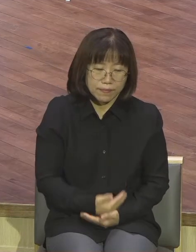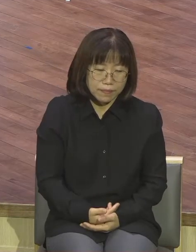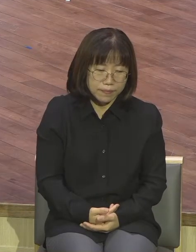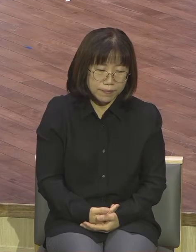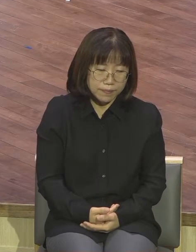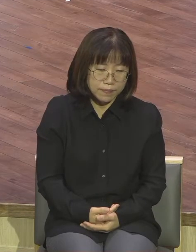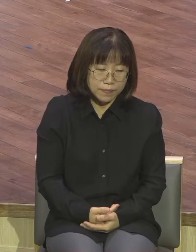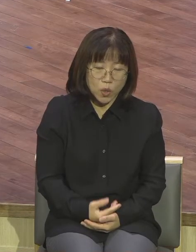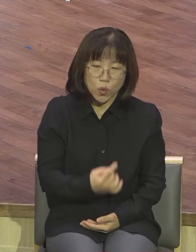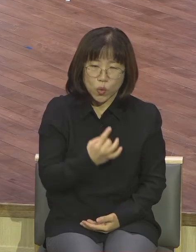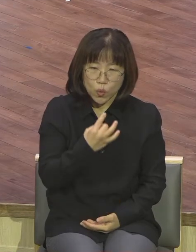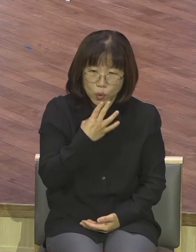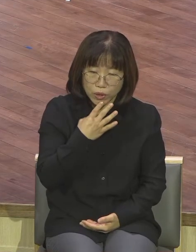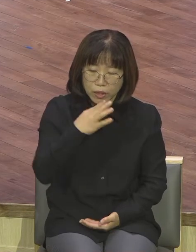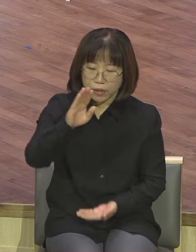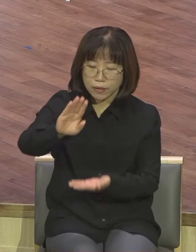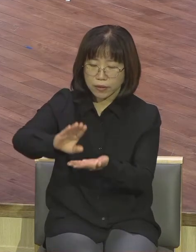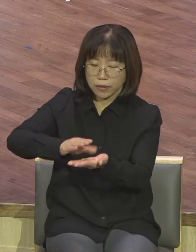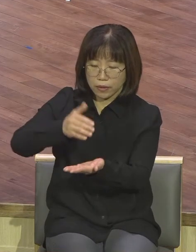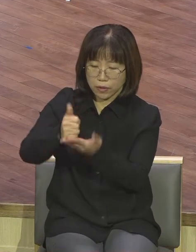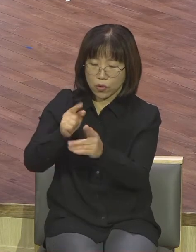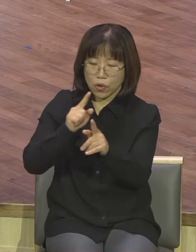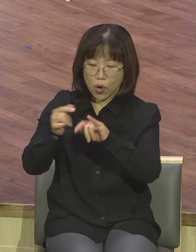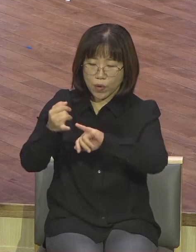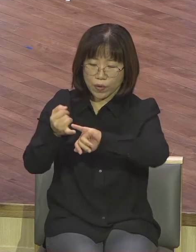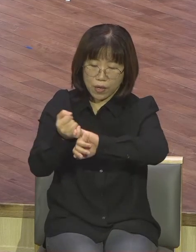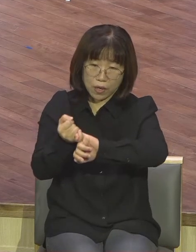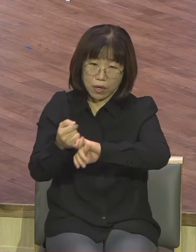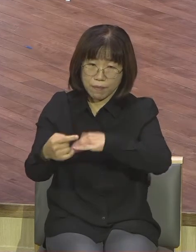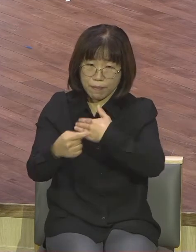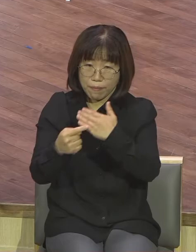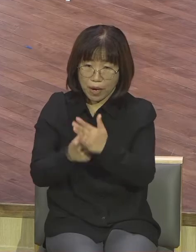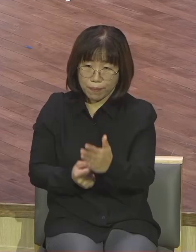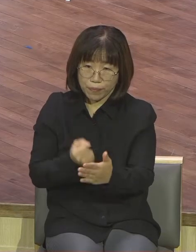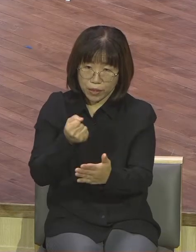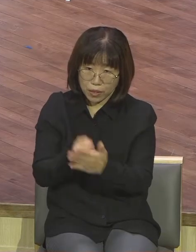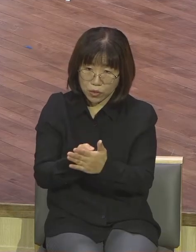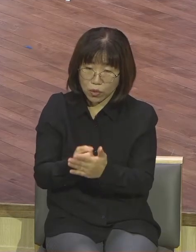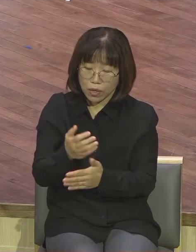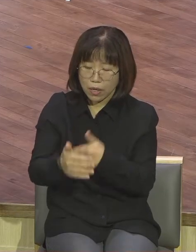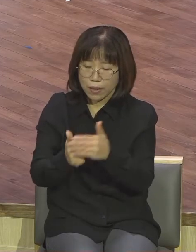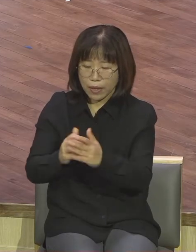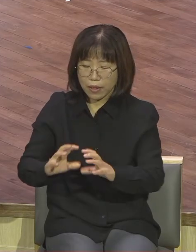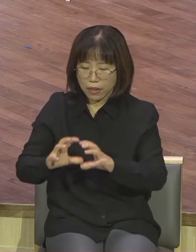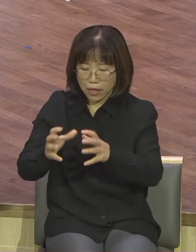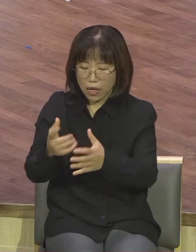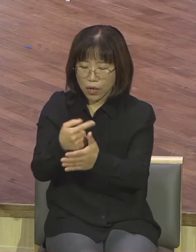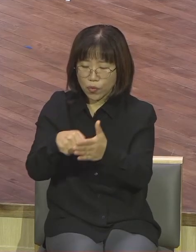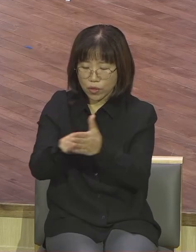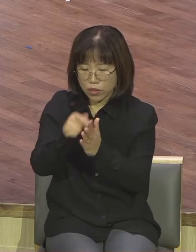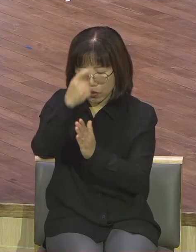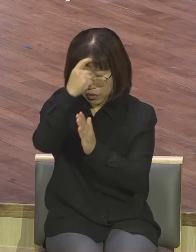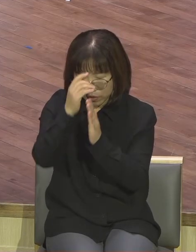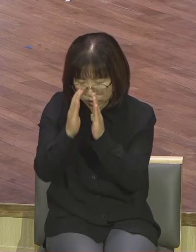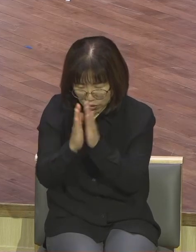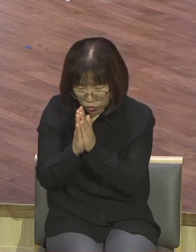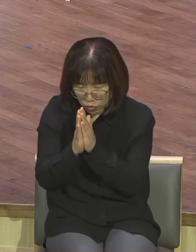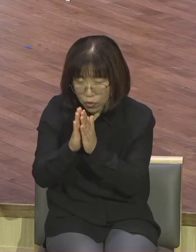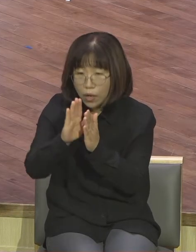오직 그리스도로 은약적 결론 내고 오직 하나의 나라를 위해서 기도할 때 되어지는 겁니다 그렇게 될 때 하늘